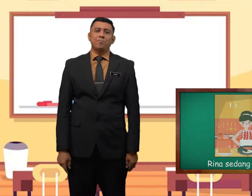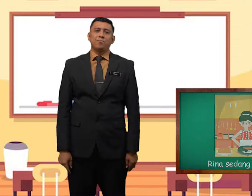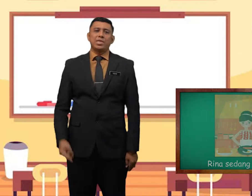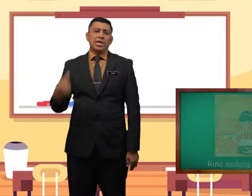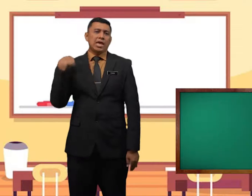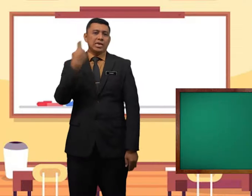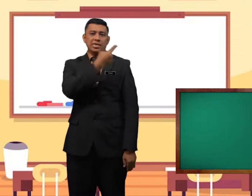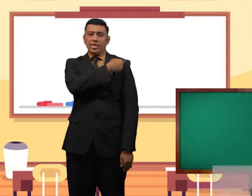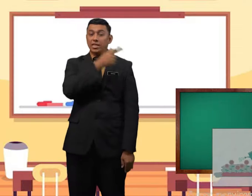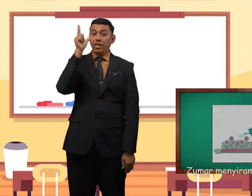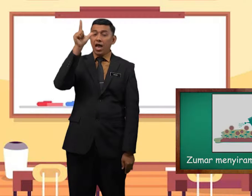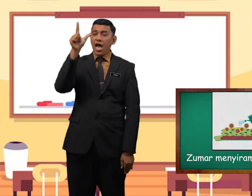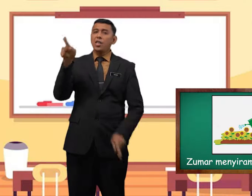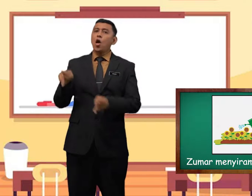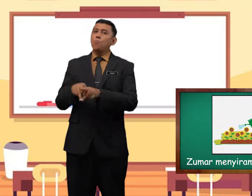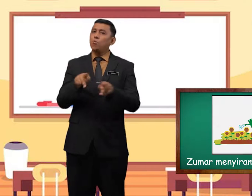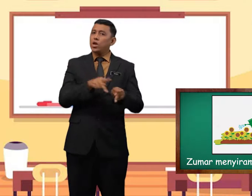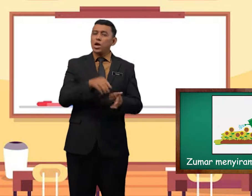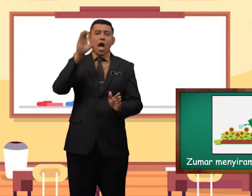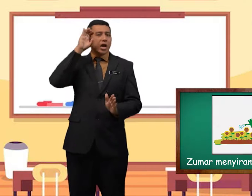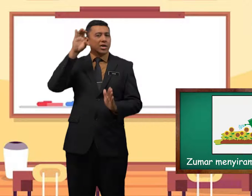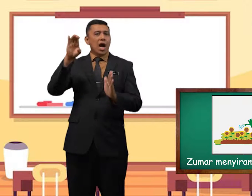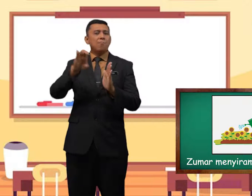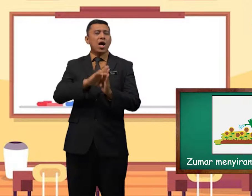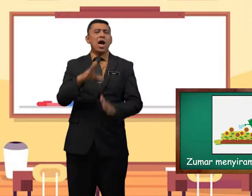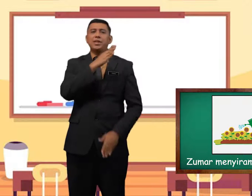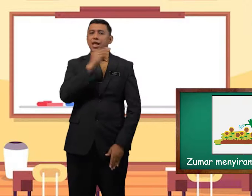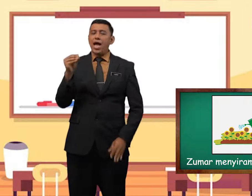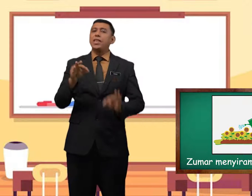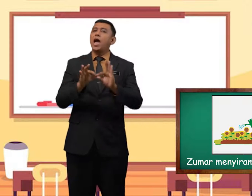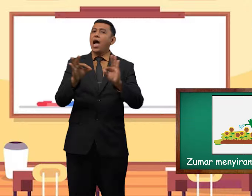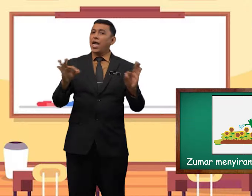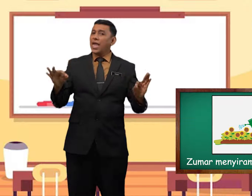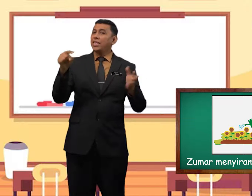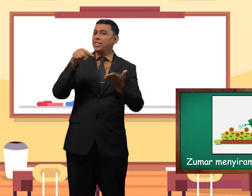Kita lihat pula gambar dan ayat ini.